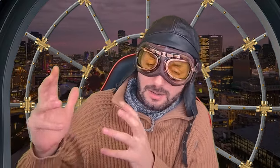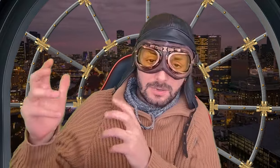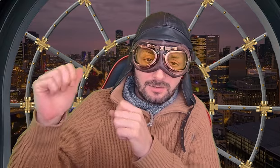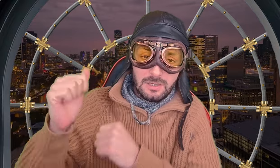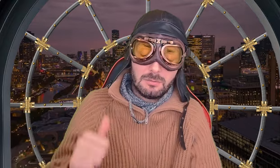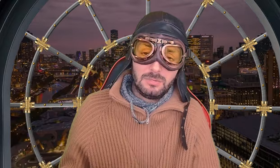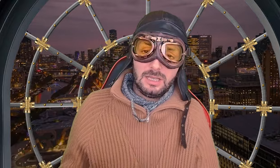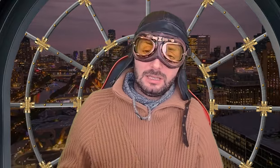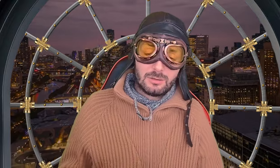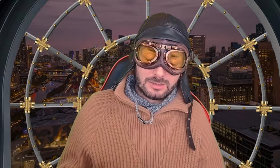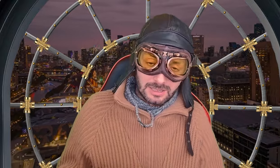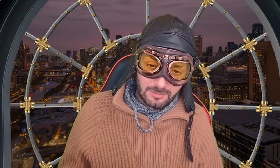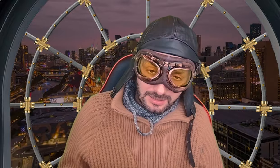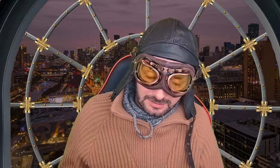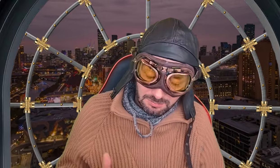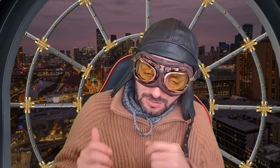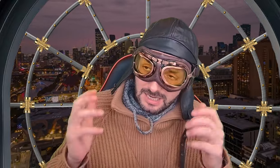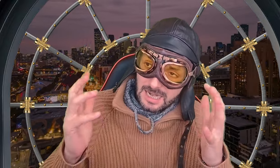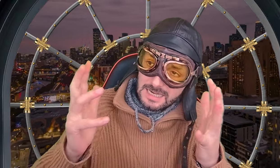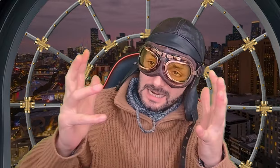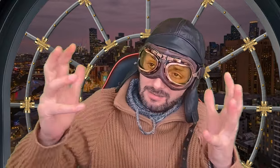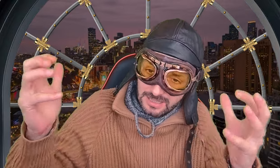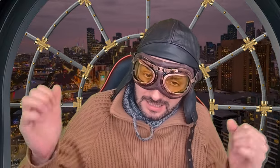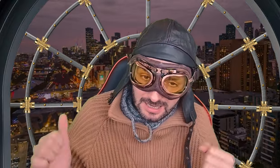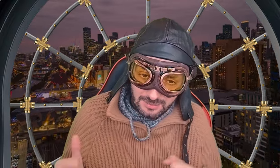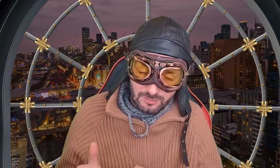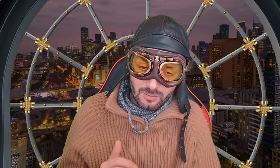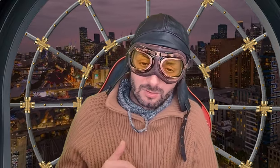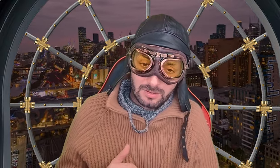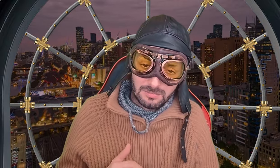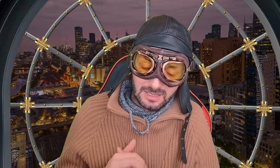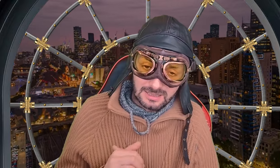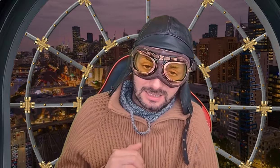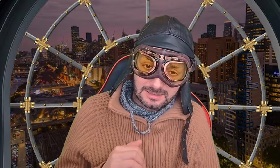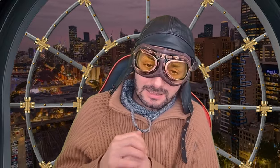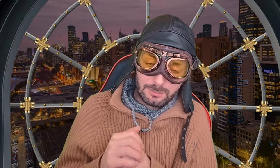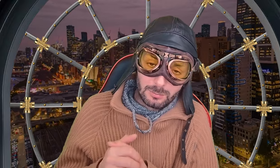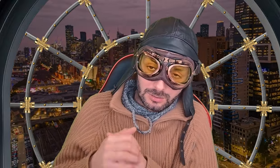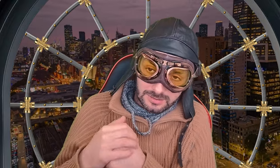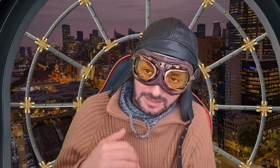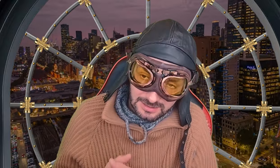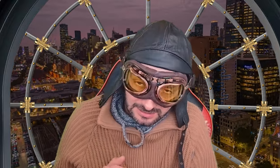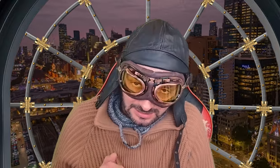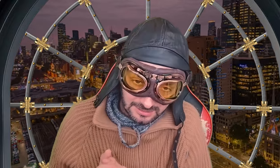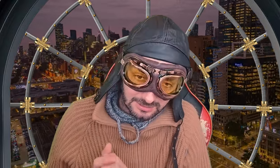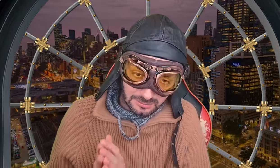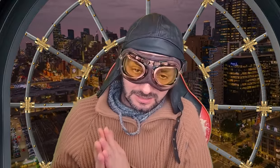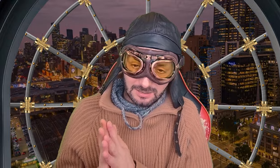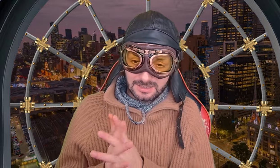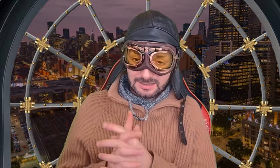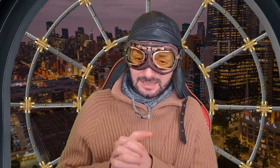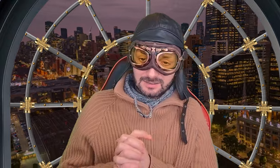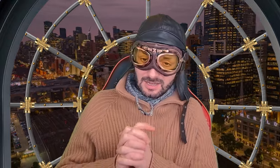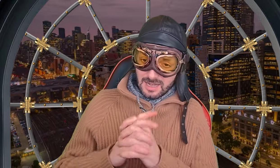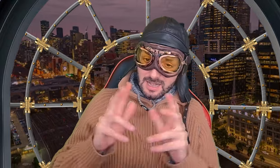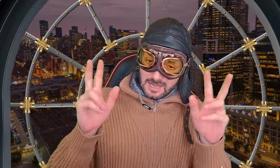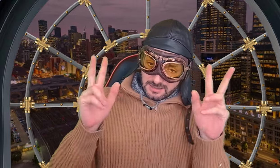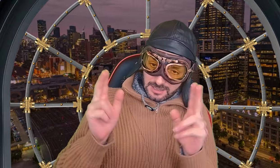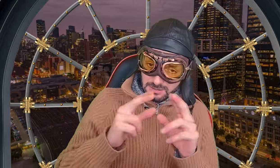napravi mit o Srebrenci. Pa kakav, kralju, moj mit, kad ste pobili 8372, znači,